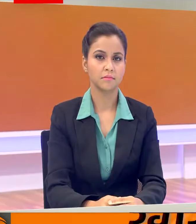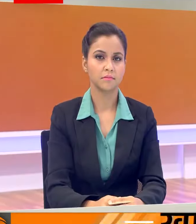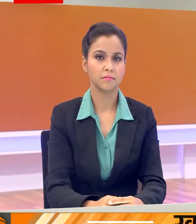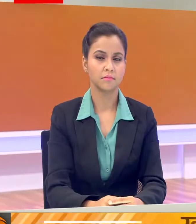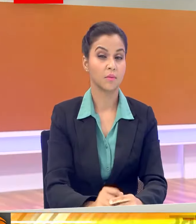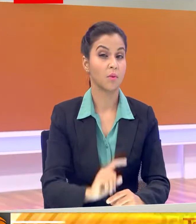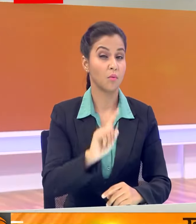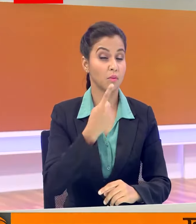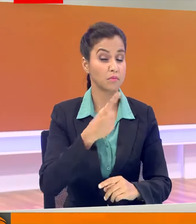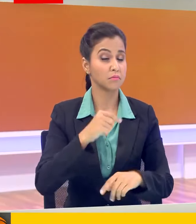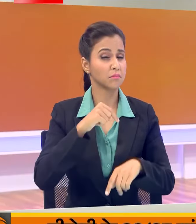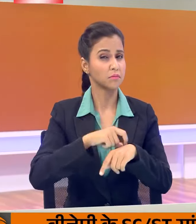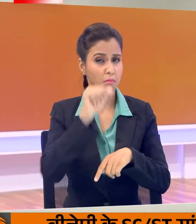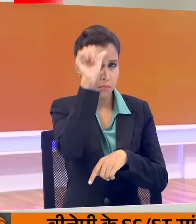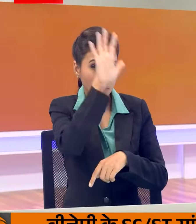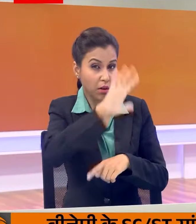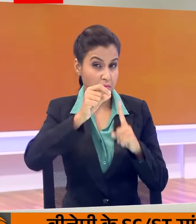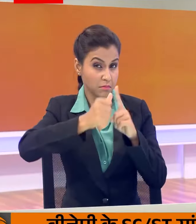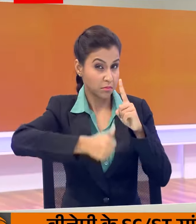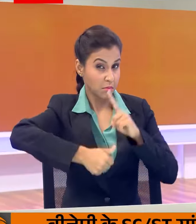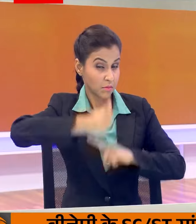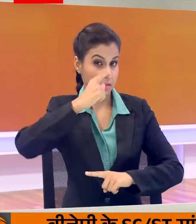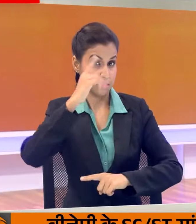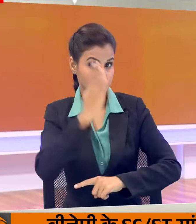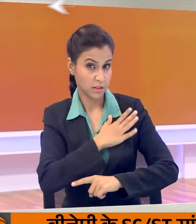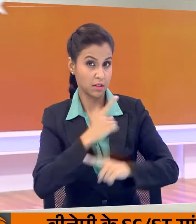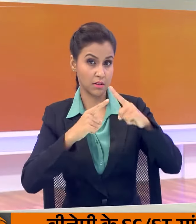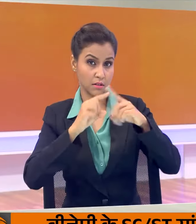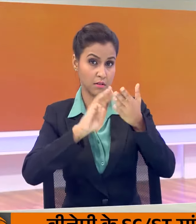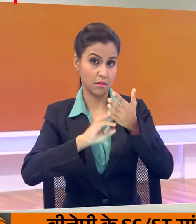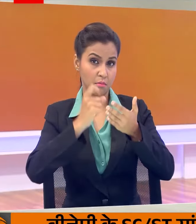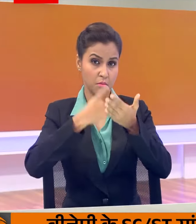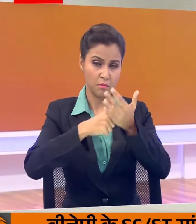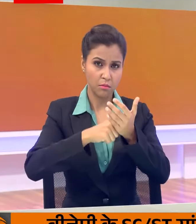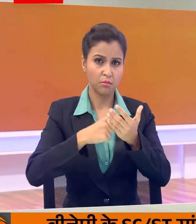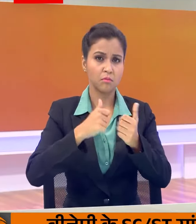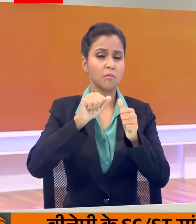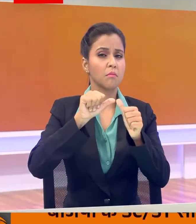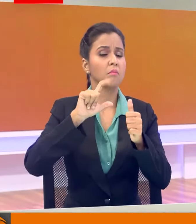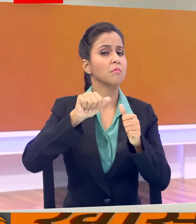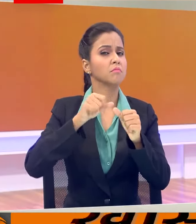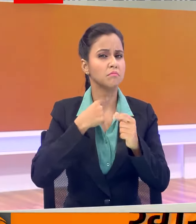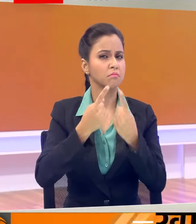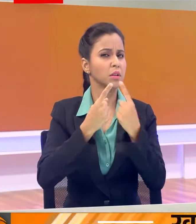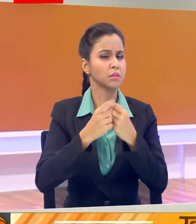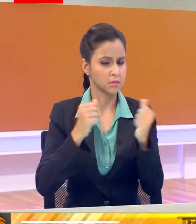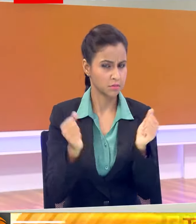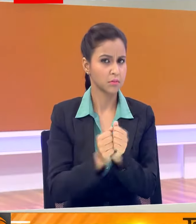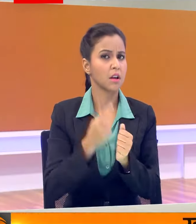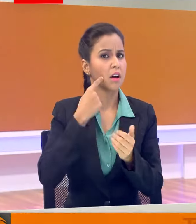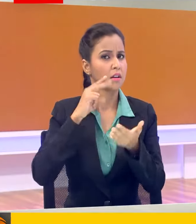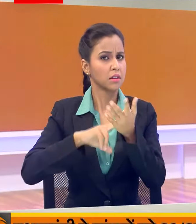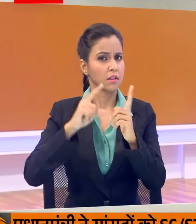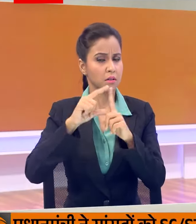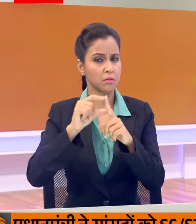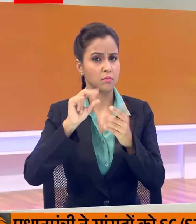पहली बार भारत की राष्टपती तिमोर लेस्टे आ रही है इस पर बाचीत के लिए हमारे साथ मौजूद है इंडोनेजिया और